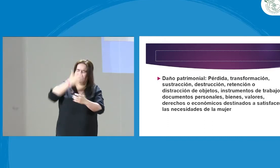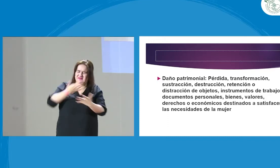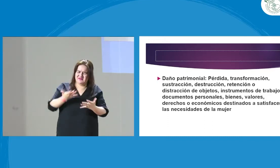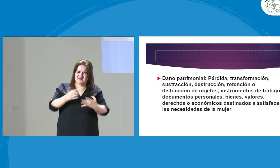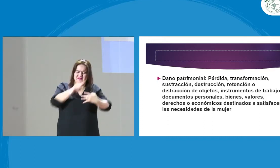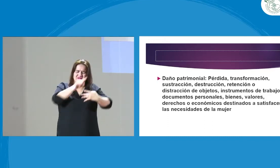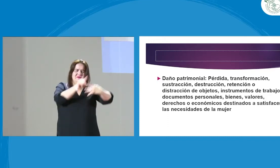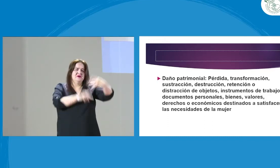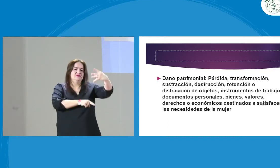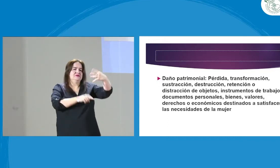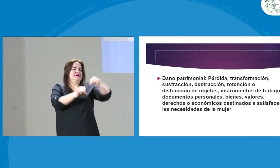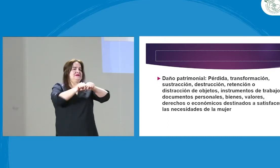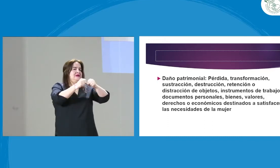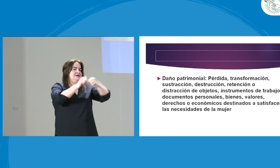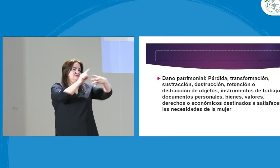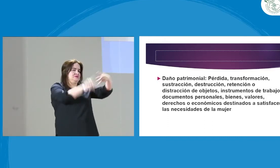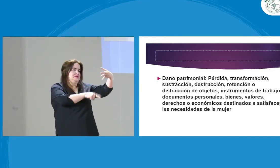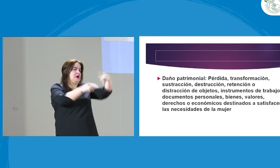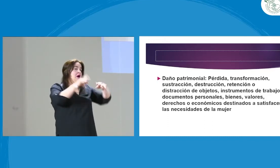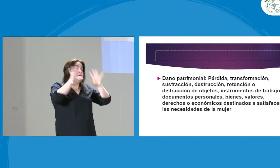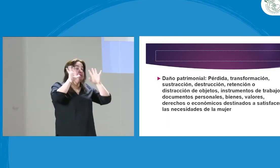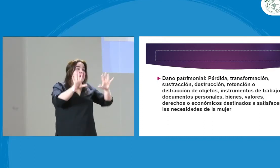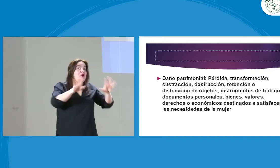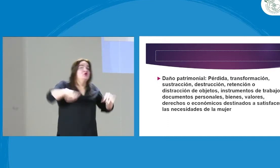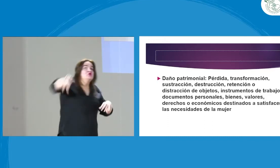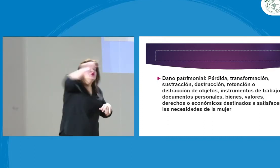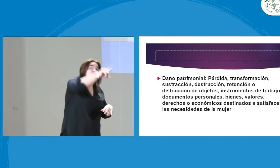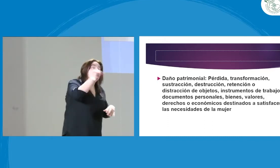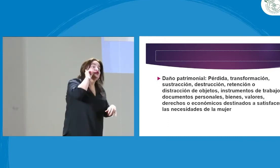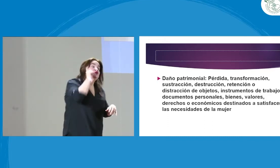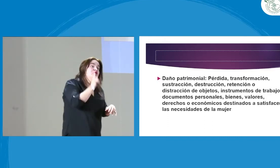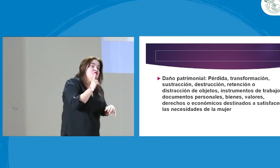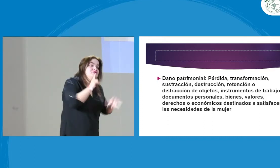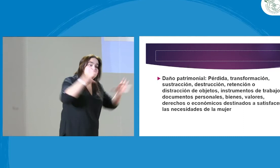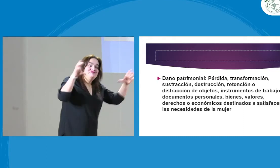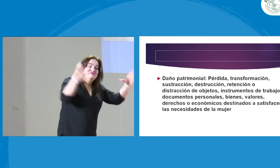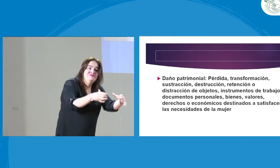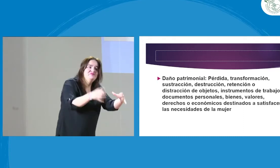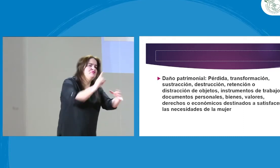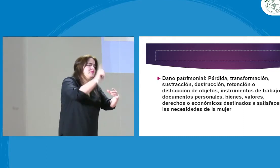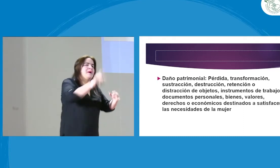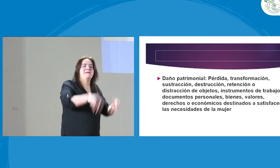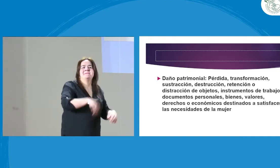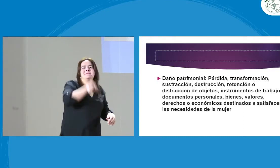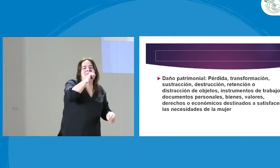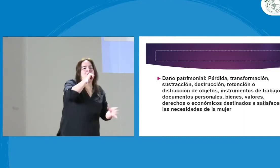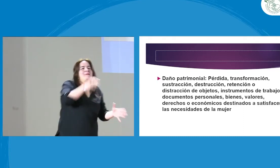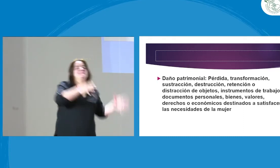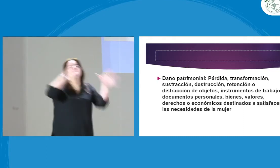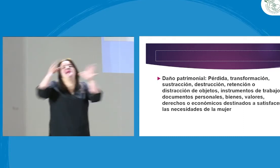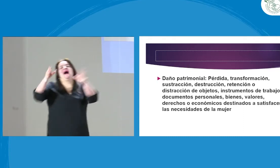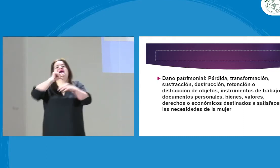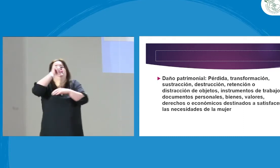trabajo, es mi salario, es mi dinero. Yo decido qué hacer con ello. Entonces son esas cuatro vulneraciones a las que estamos expuestas las mujeres.